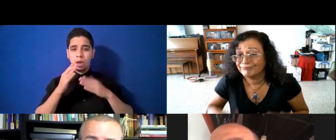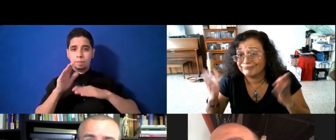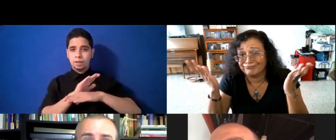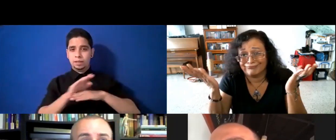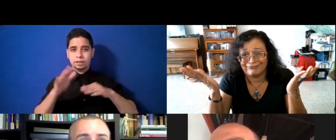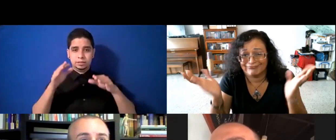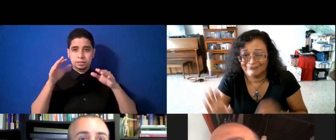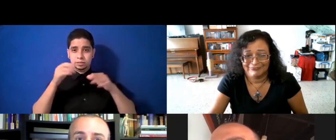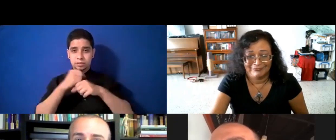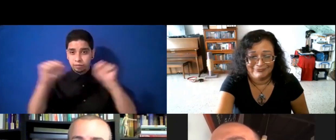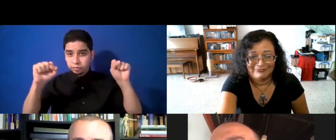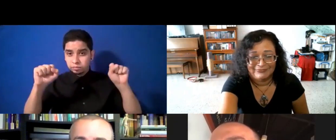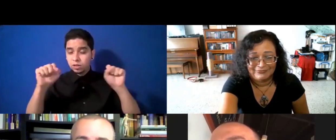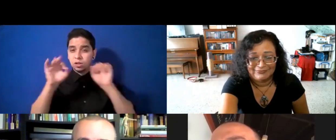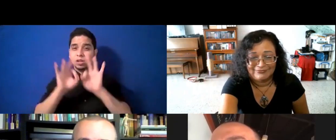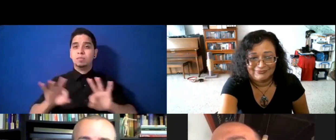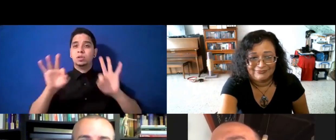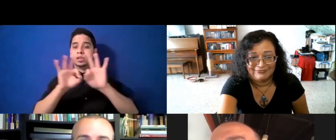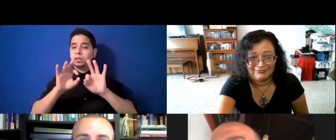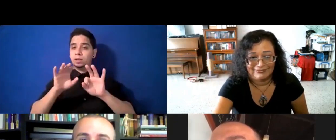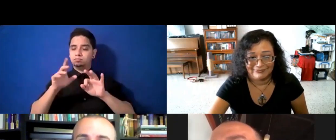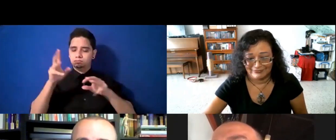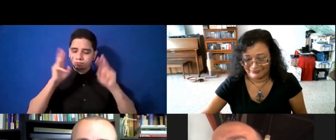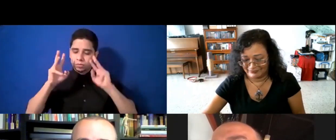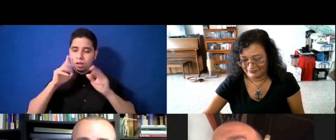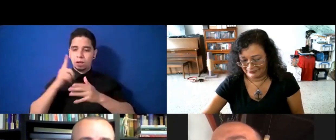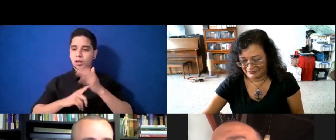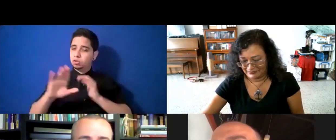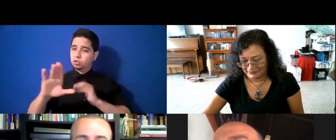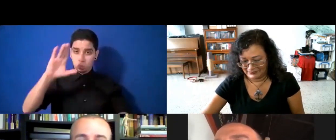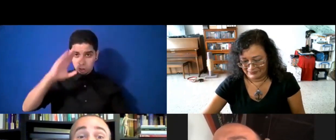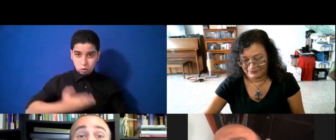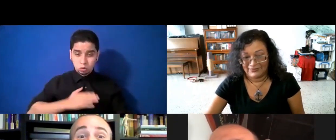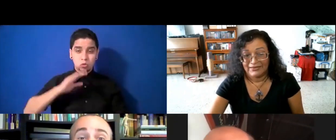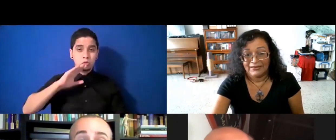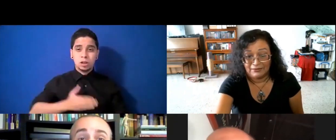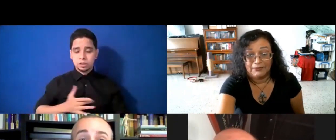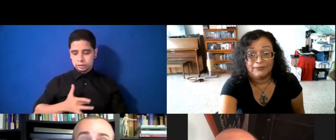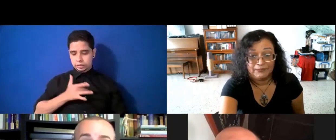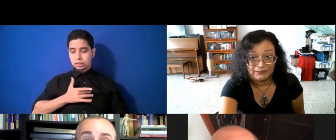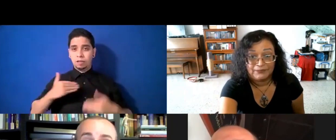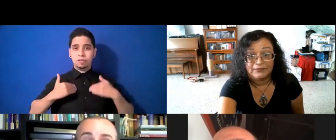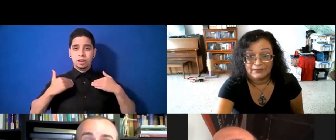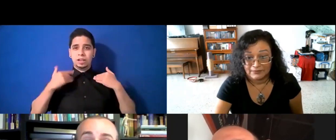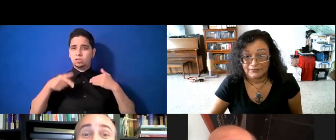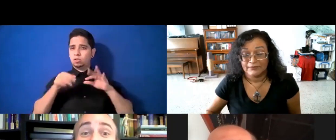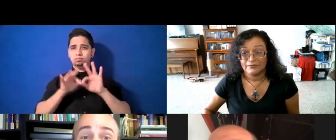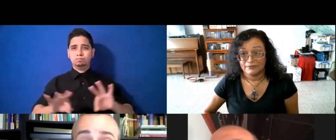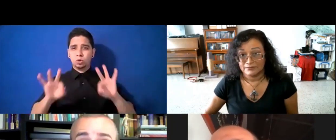usted preocúpese, porque su hijo, su hija, sea feliz, entre, su función en la vida, se prepare,